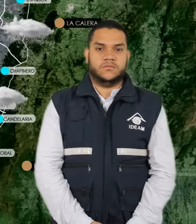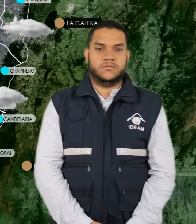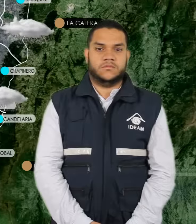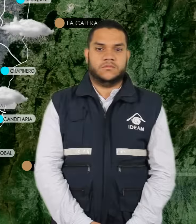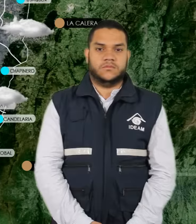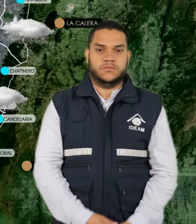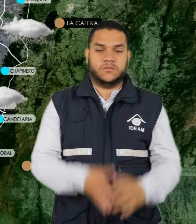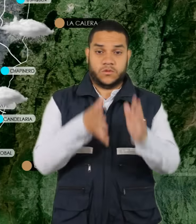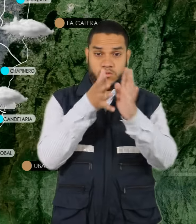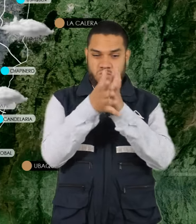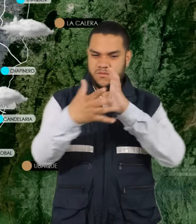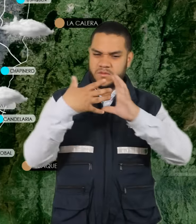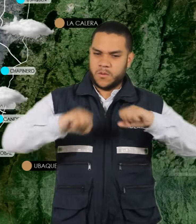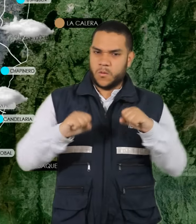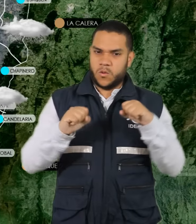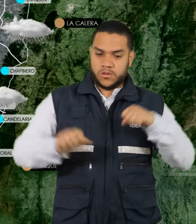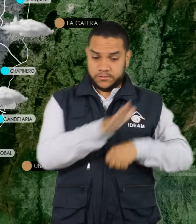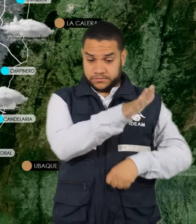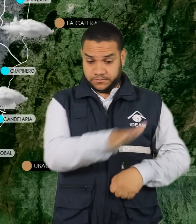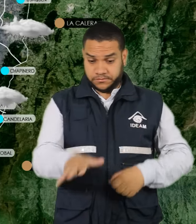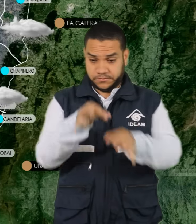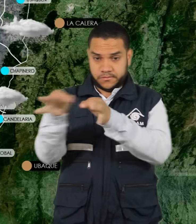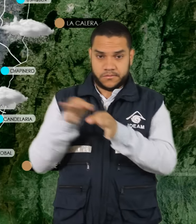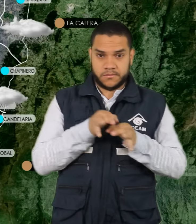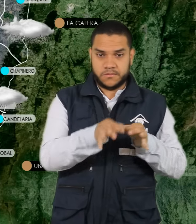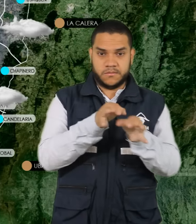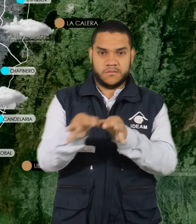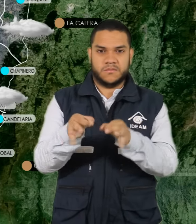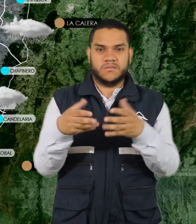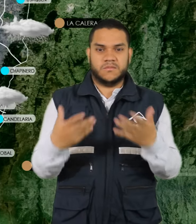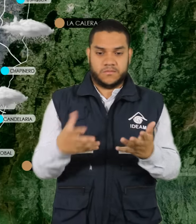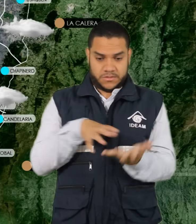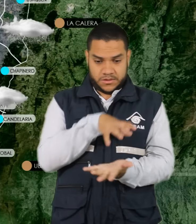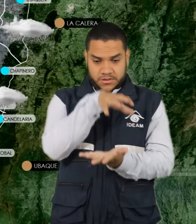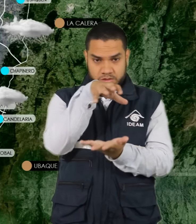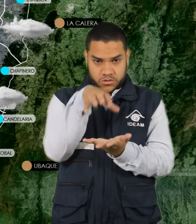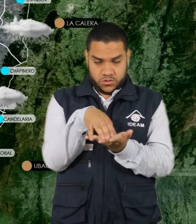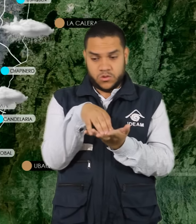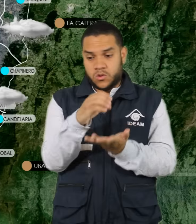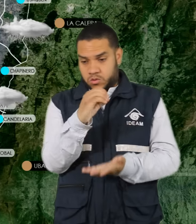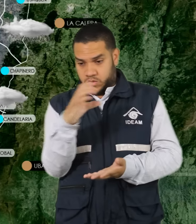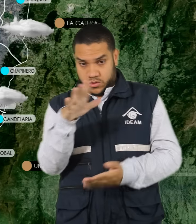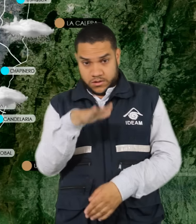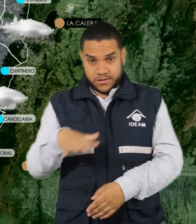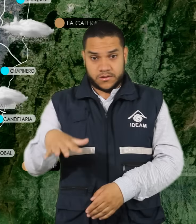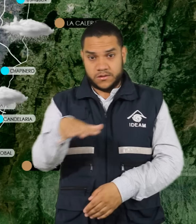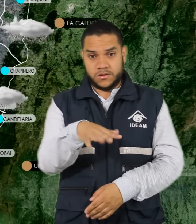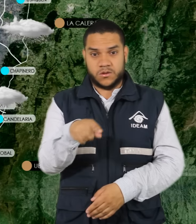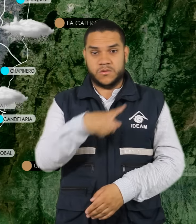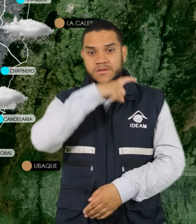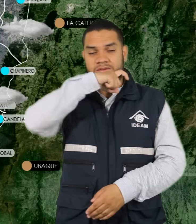El pronóstico para la ciudad de Bogotá y para la sabana nos indica que en el centro y occidente del área prevalecerán las